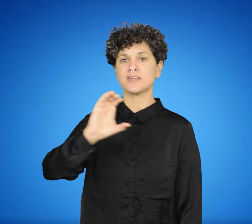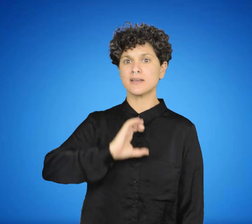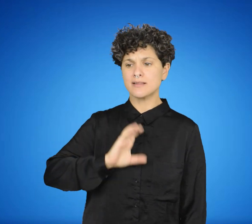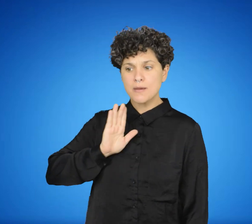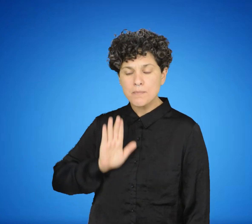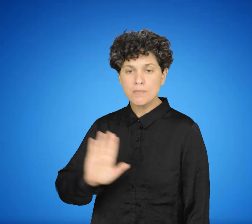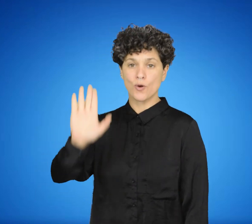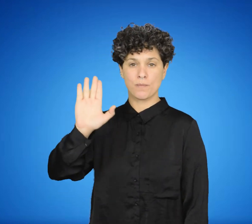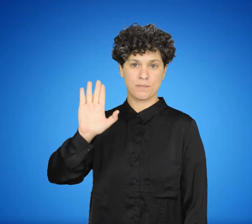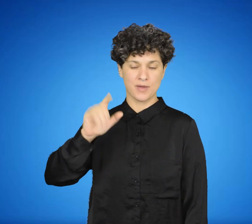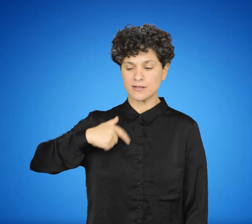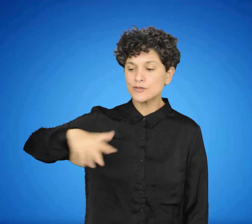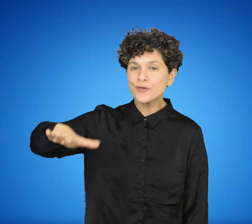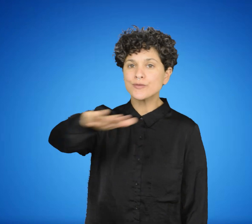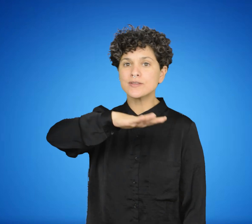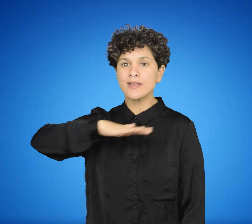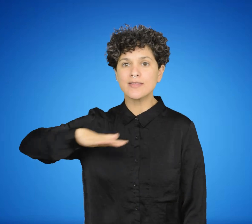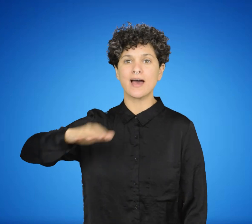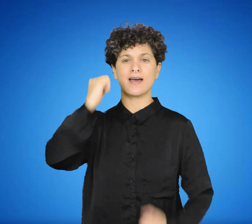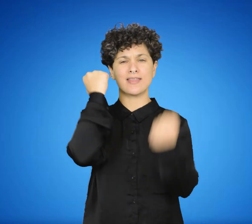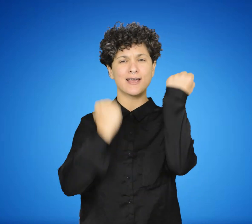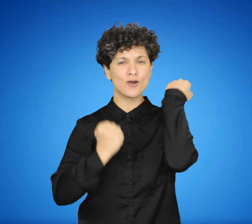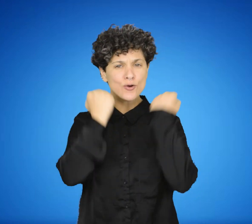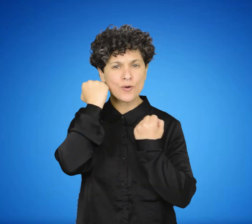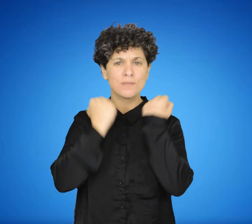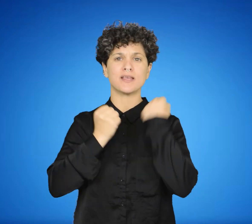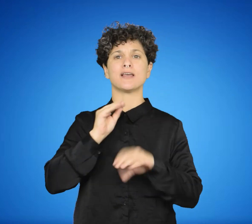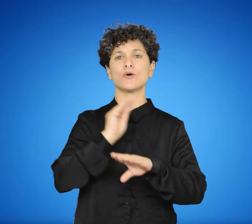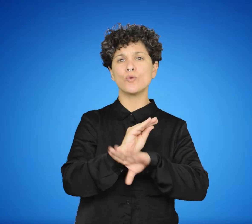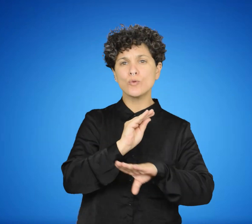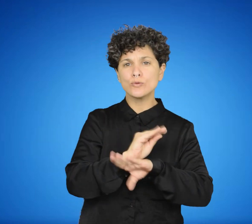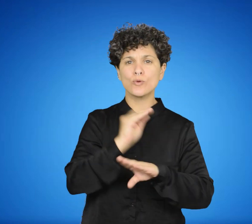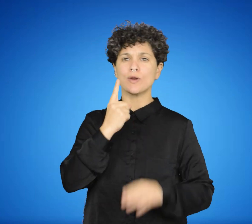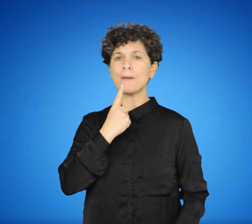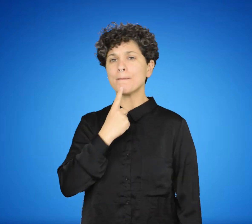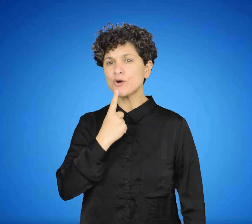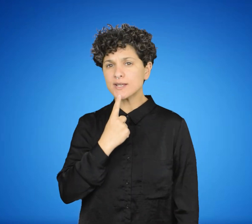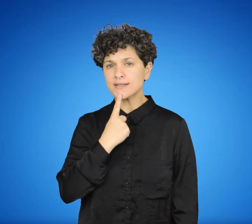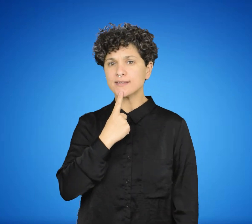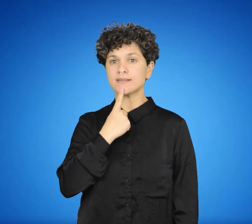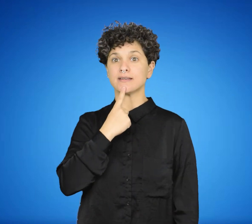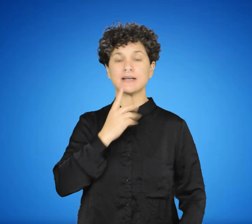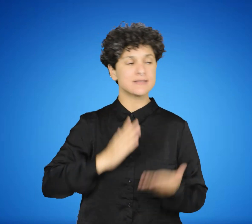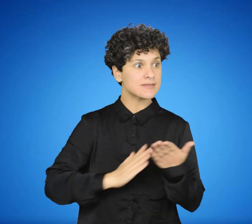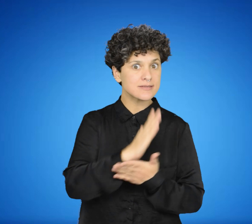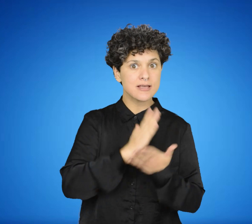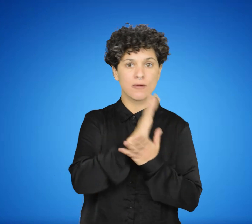En este caso hablamos de la condición moderna, se refiere a la modernidad. Que es una